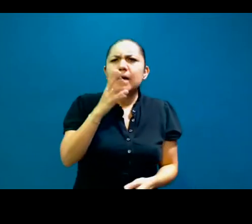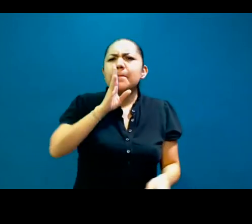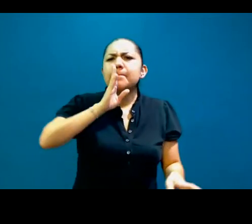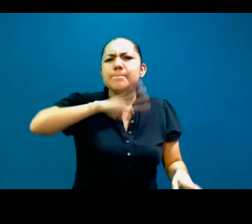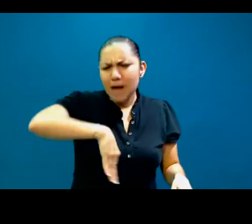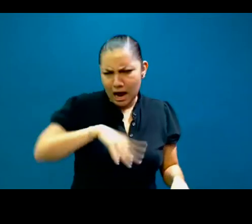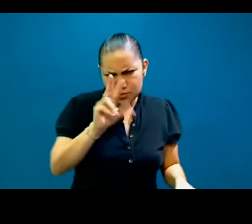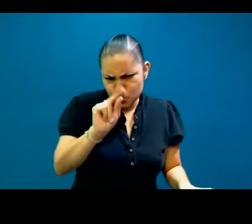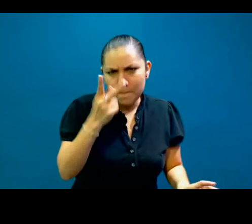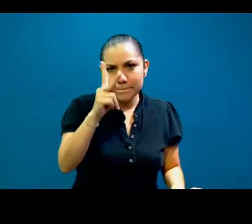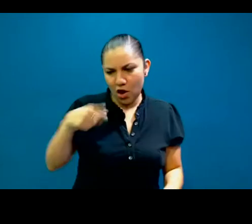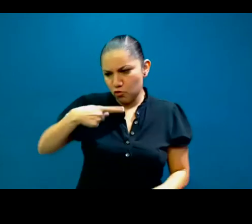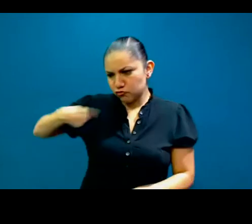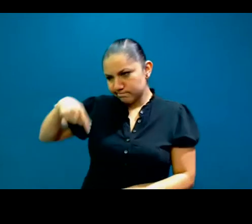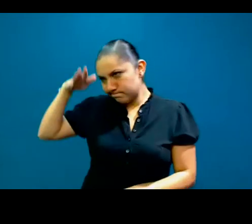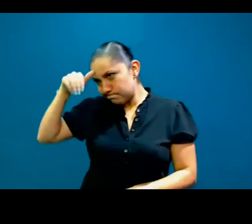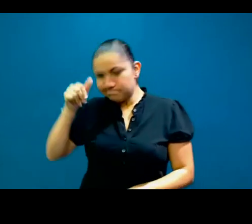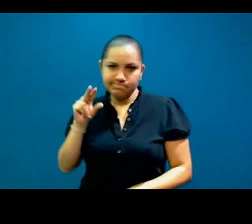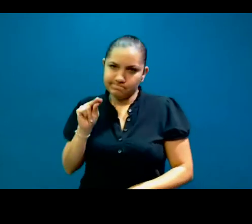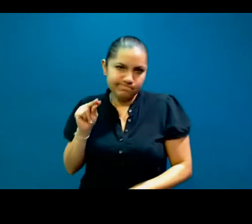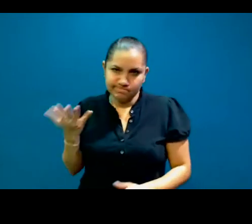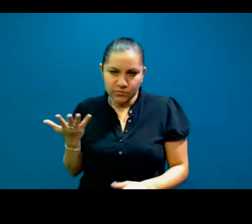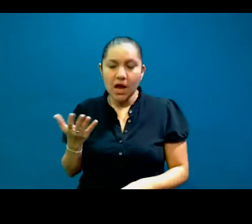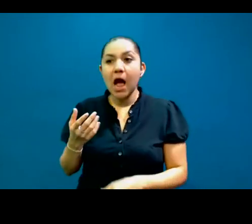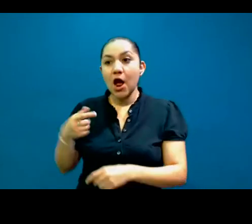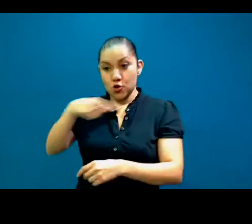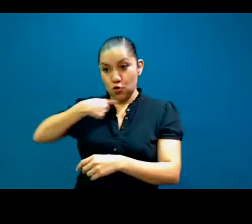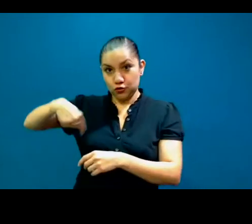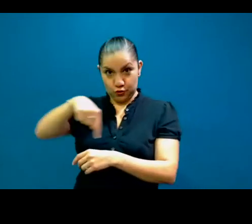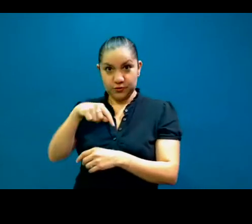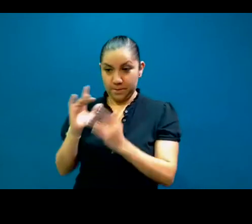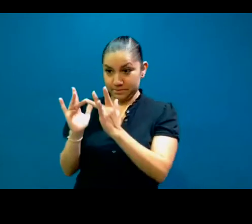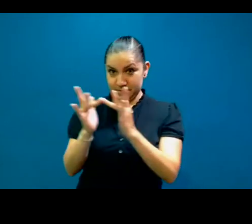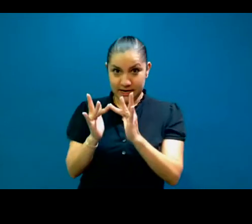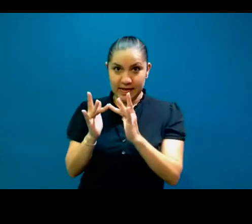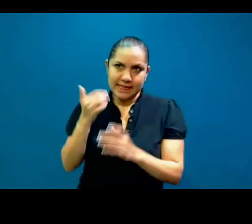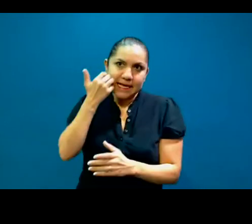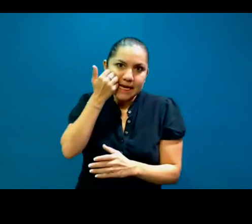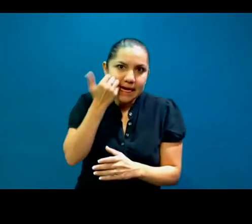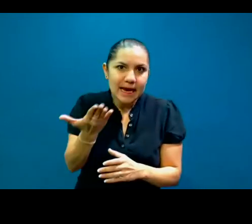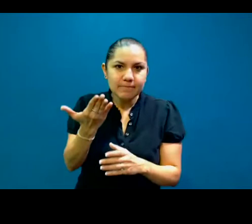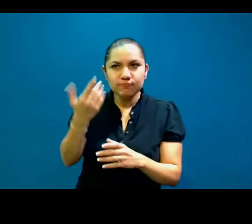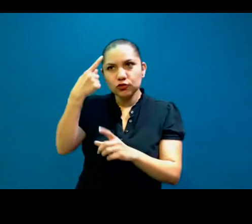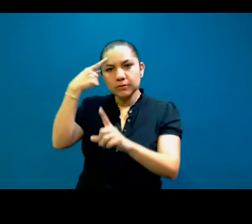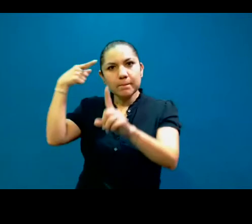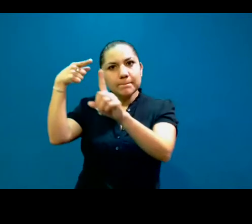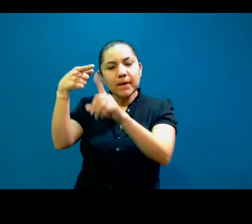nosotros buscábamos, ¿no? Algo que nos preocupa aquí en México, ponemos a los miembros de las redes, que en este